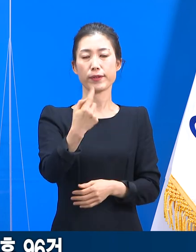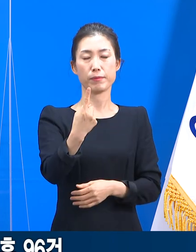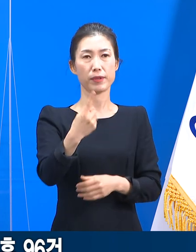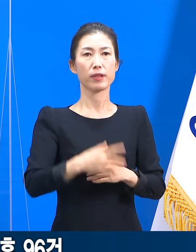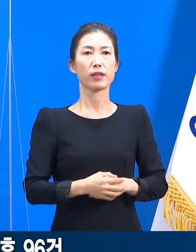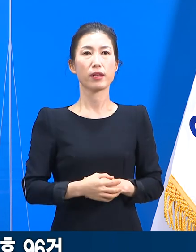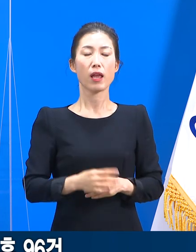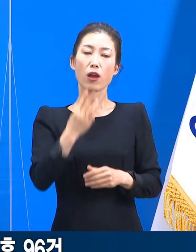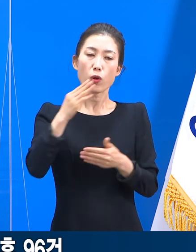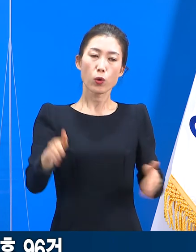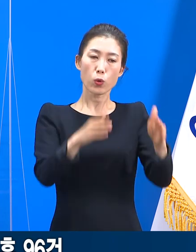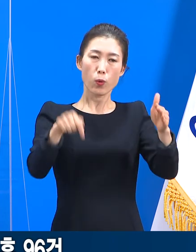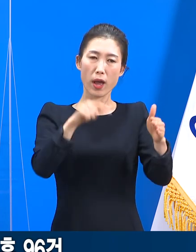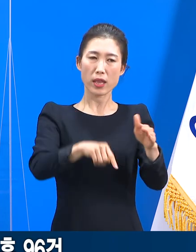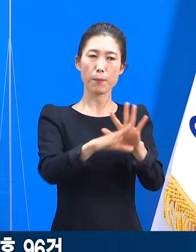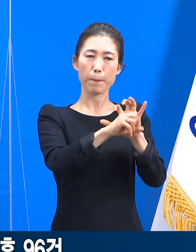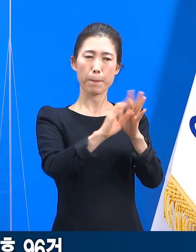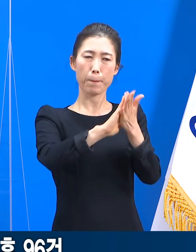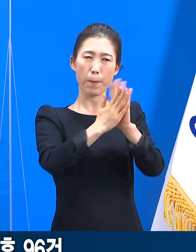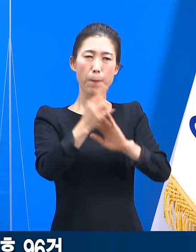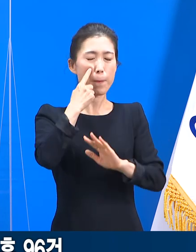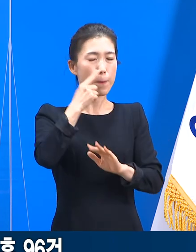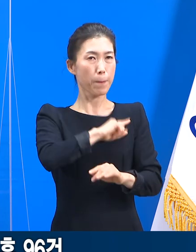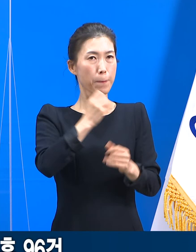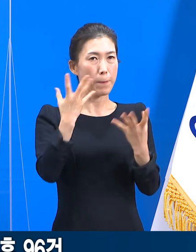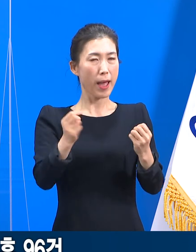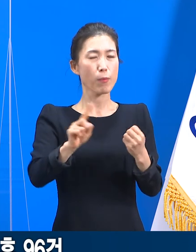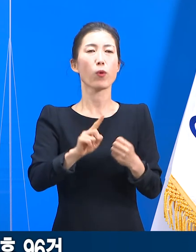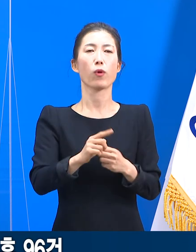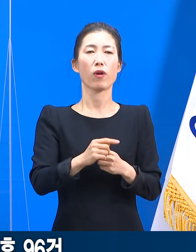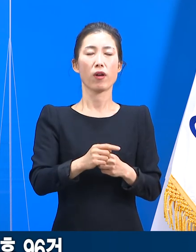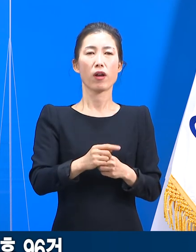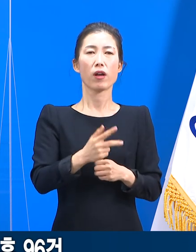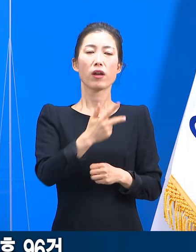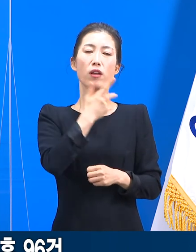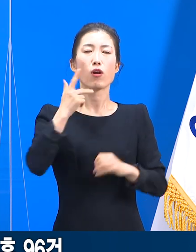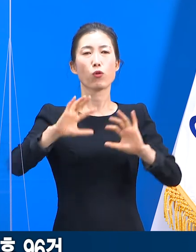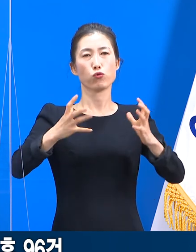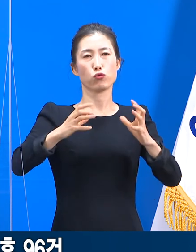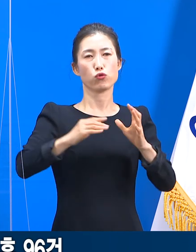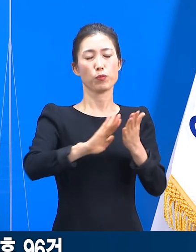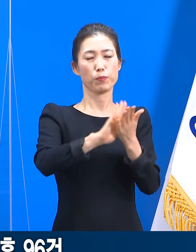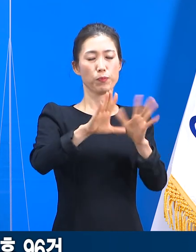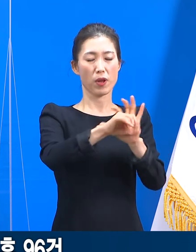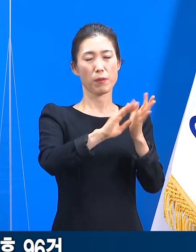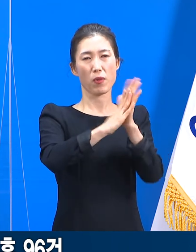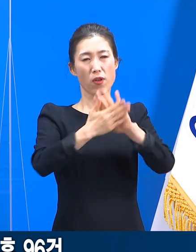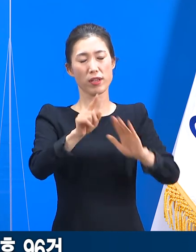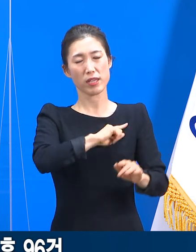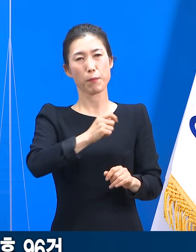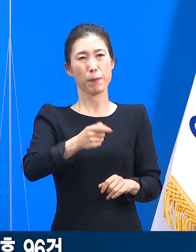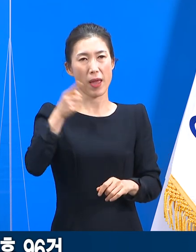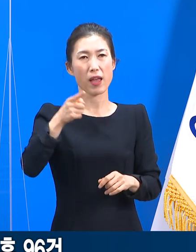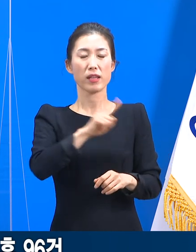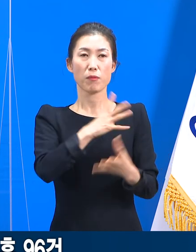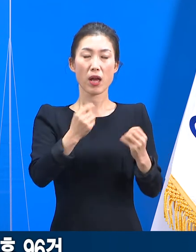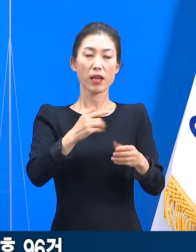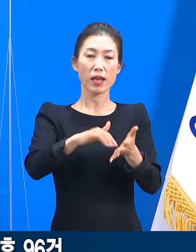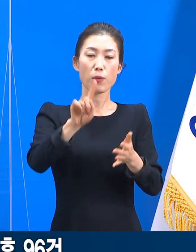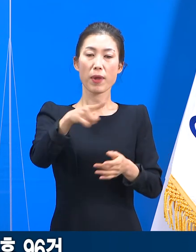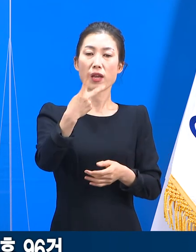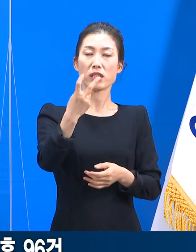도내에서 가장 많이 발견된 변이주는 국가통계와 마찬가지로 영국 변이주입니다. 모두 125건으로